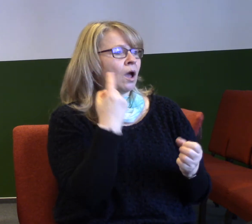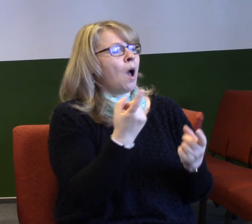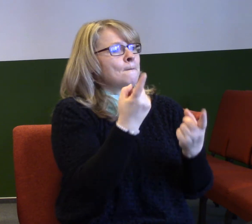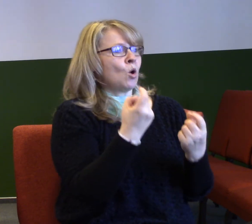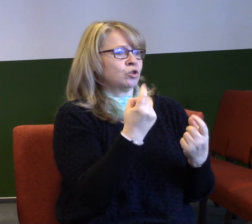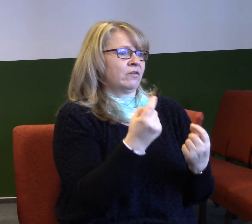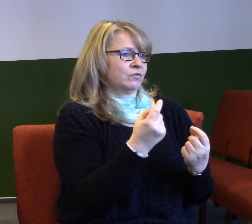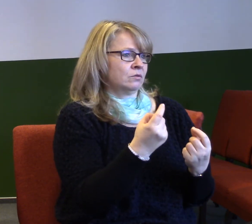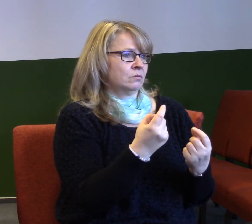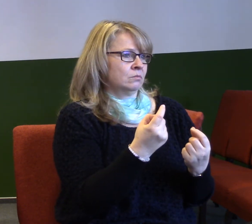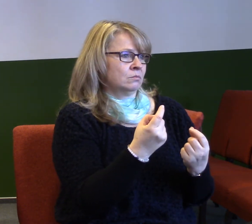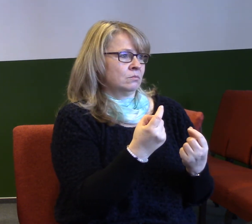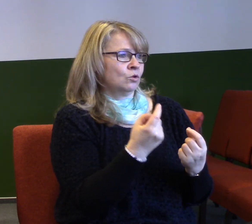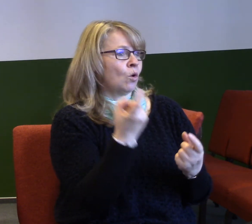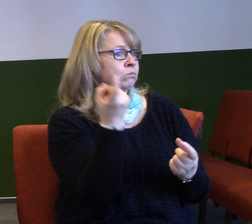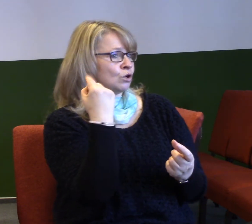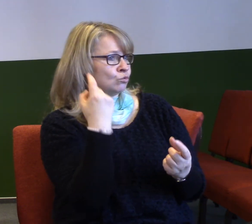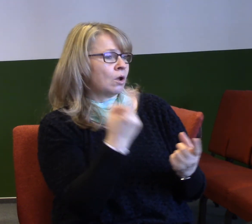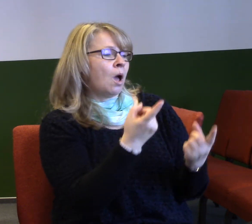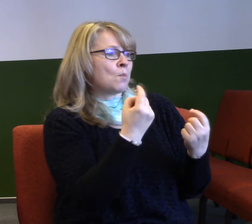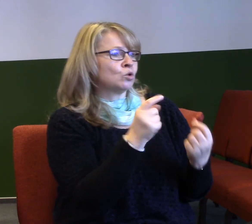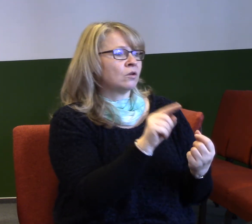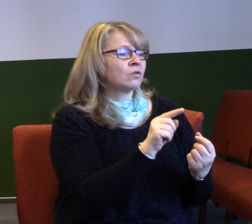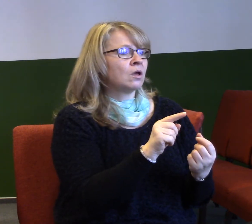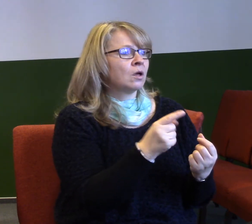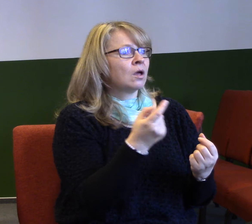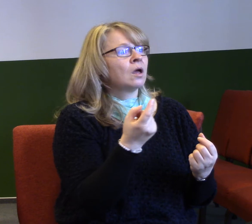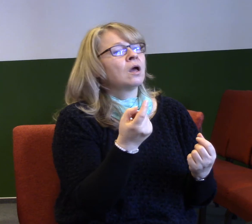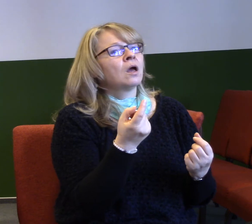Protože pokud by všichni ti, kteří se podíleli na stavbě